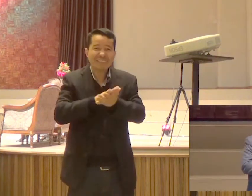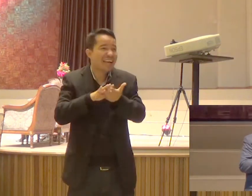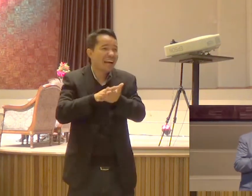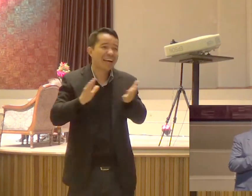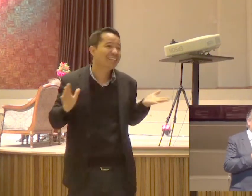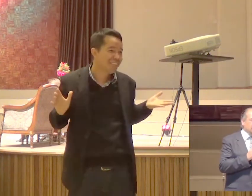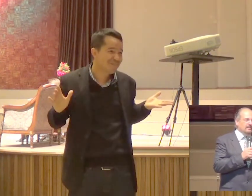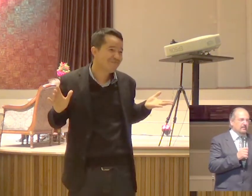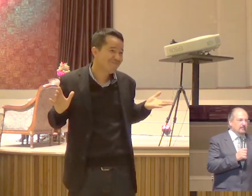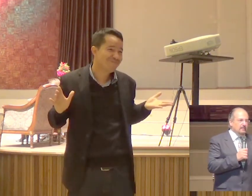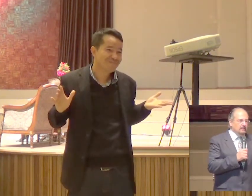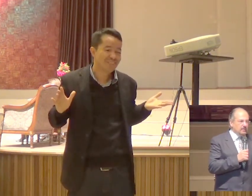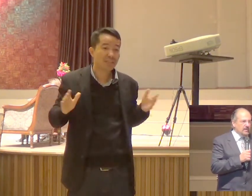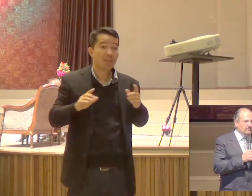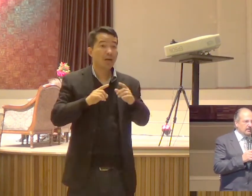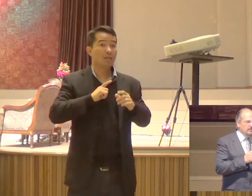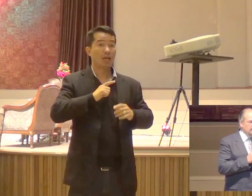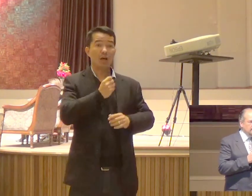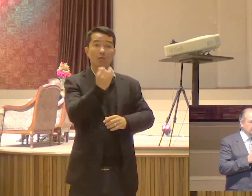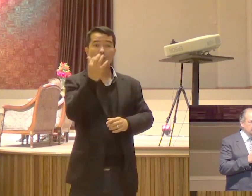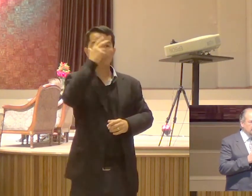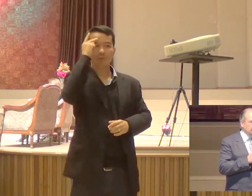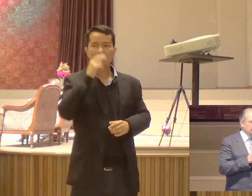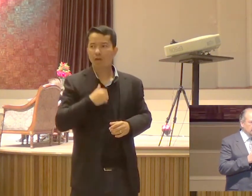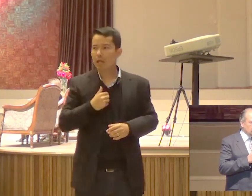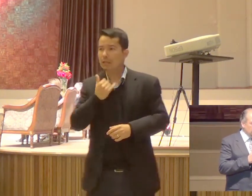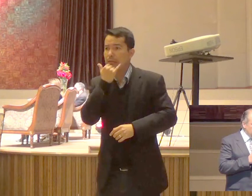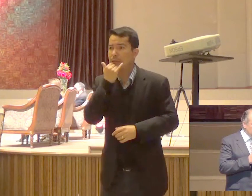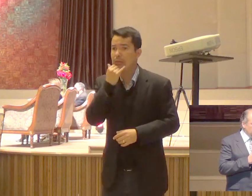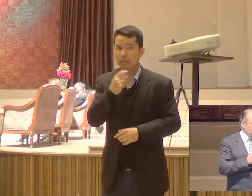que o senhor vai sair O que que tem? Cuidem vocês